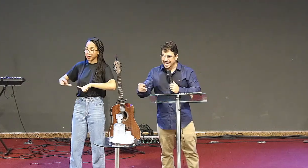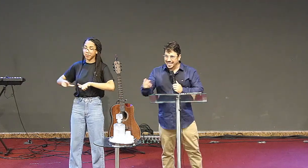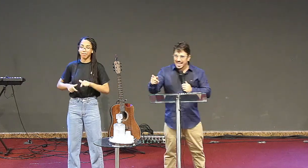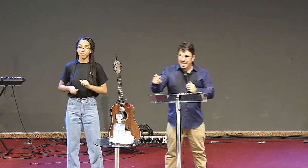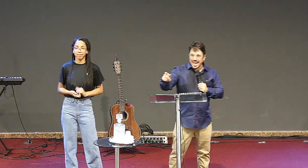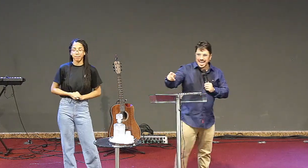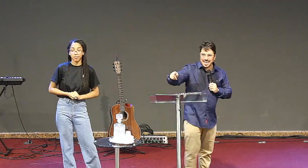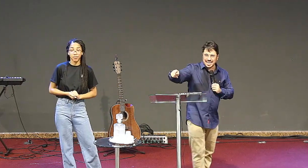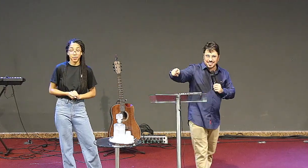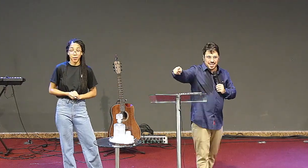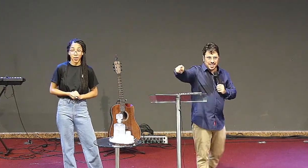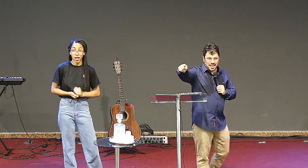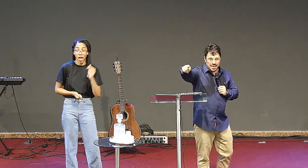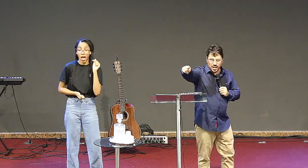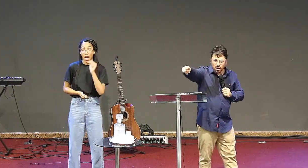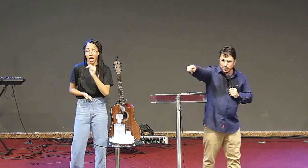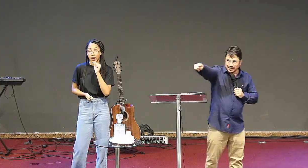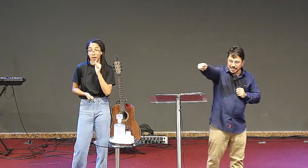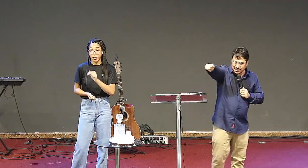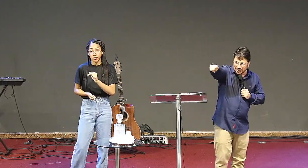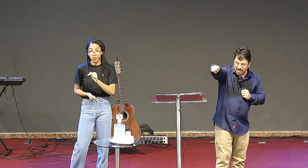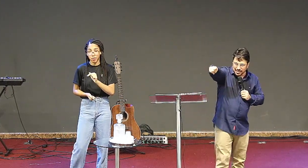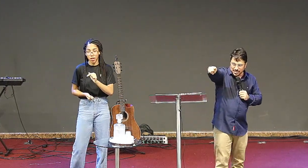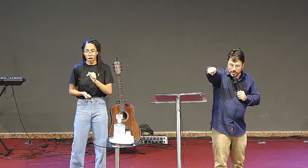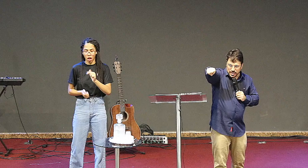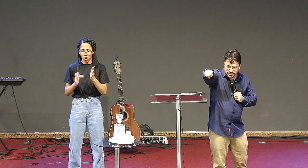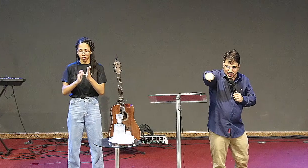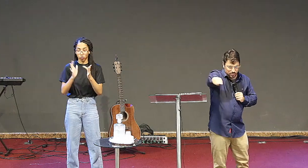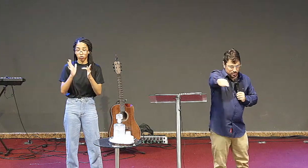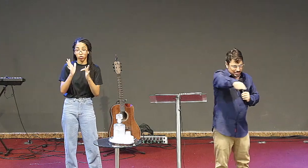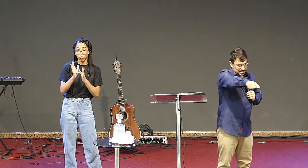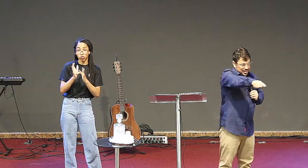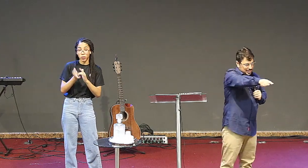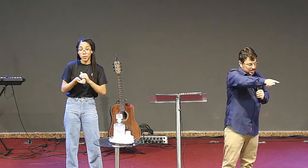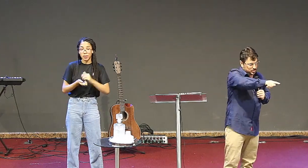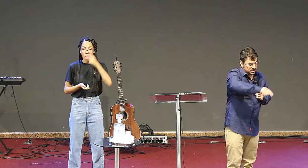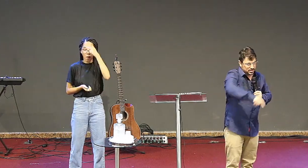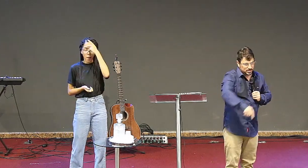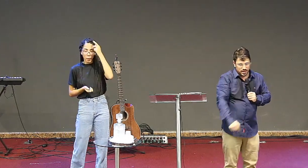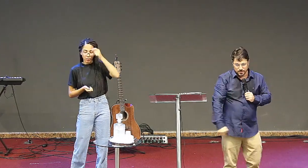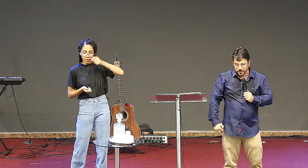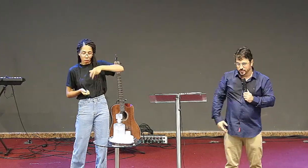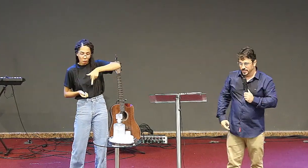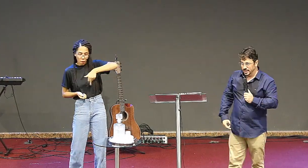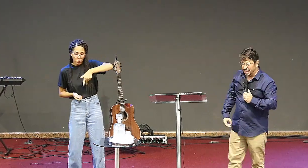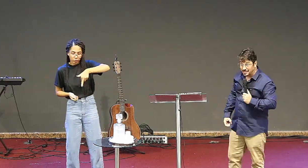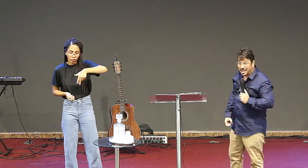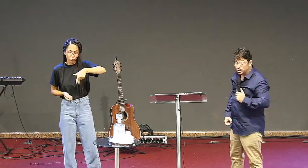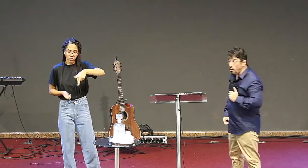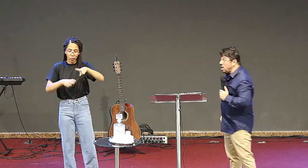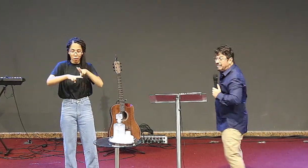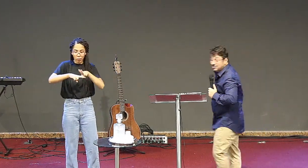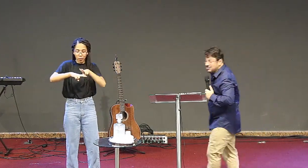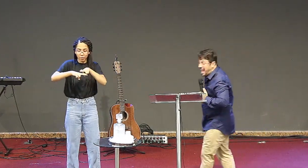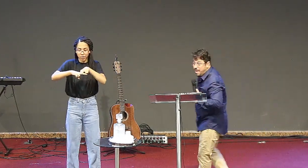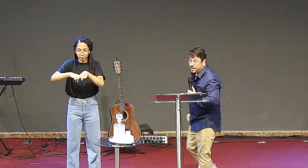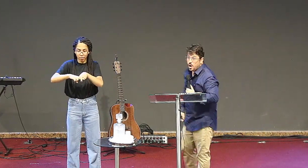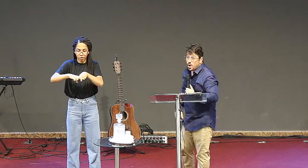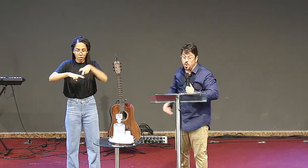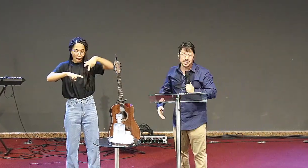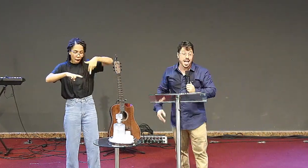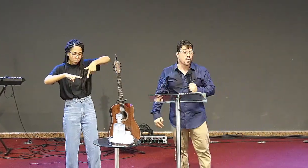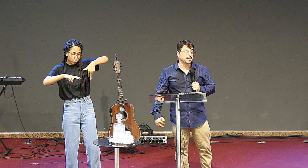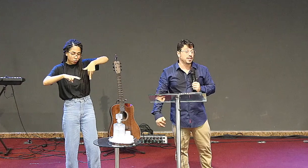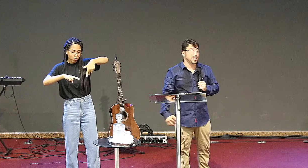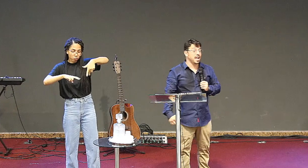como ele é aquele que está andando ali, no meio daquelas cadeiras brancas ali, no meio dessas cadeiras pretas, ele está de olho, ele sabe